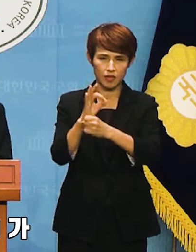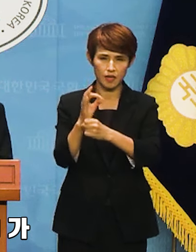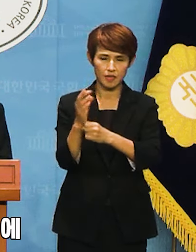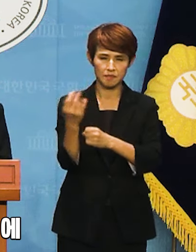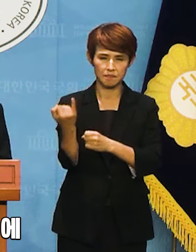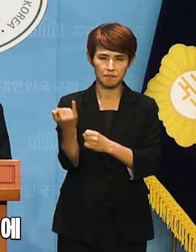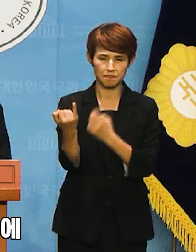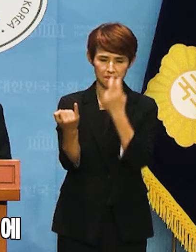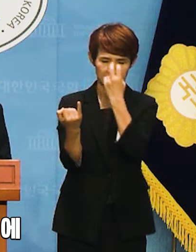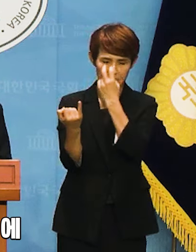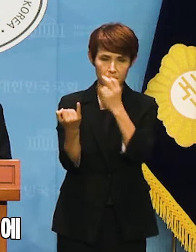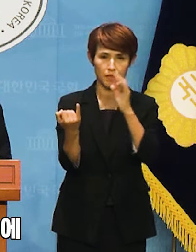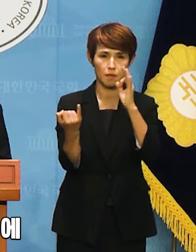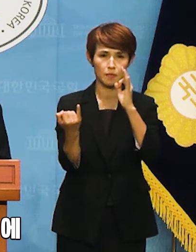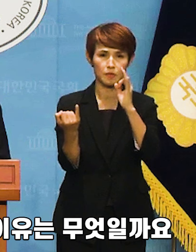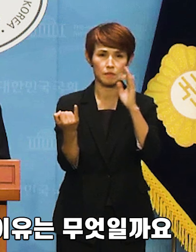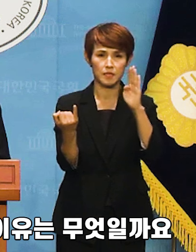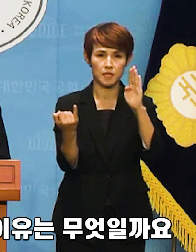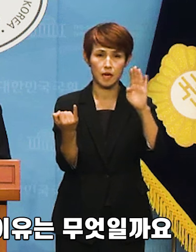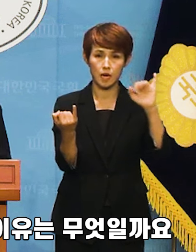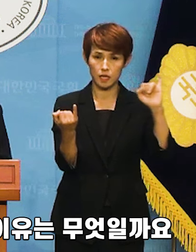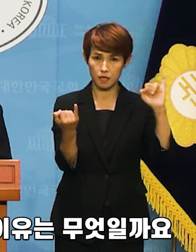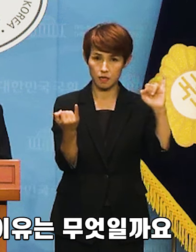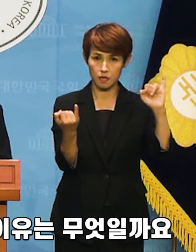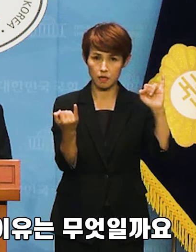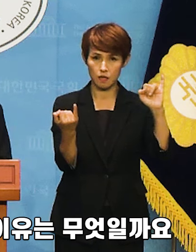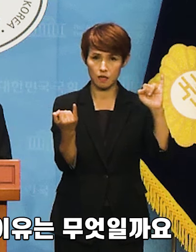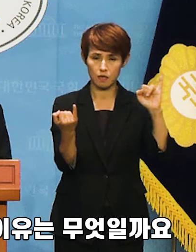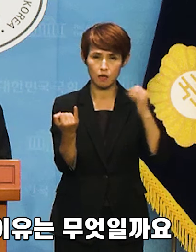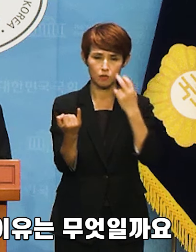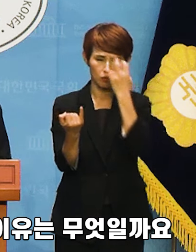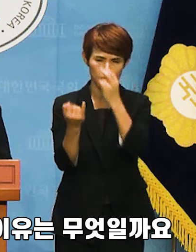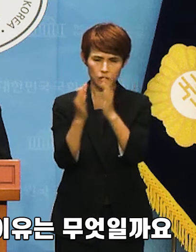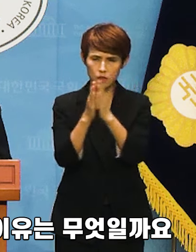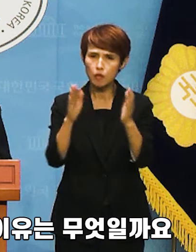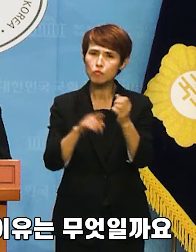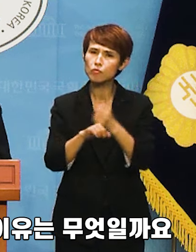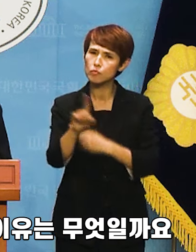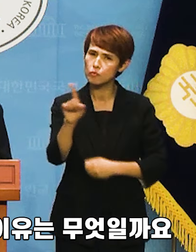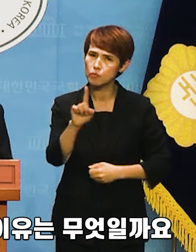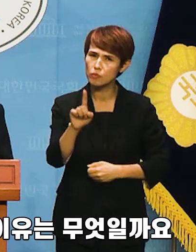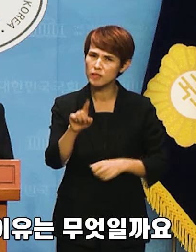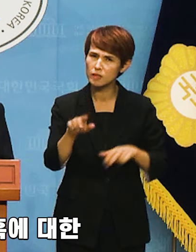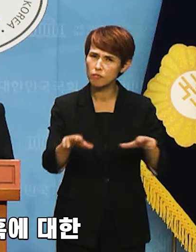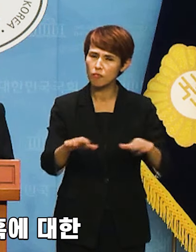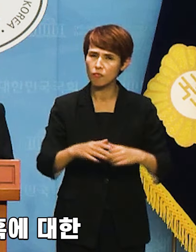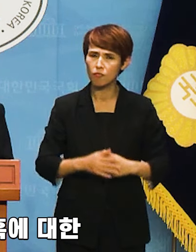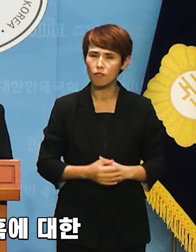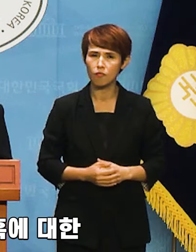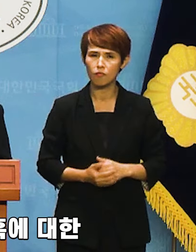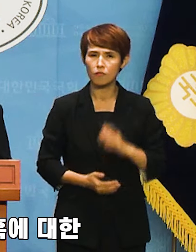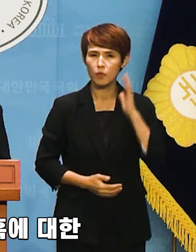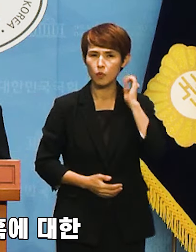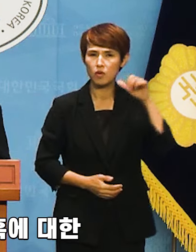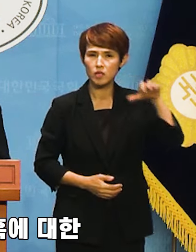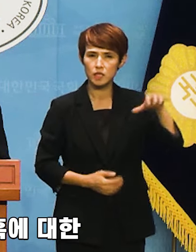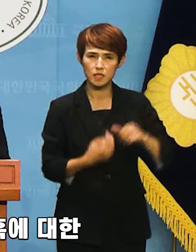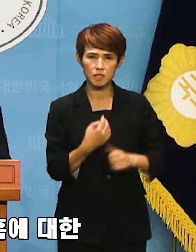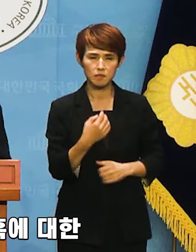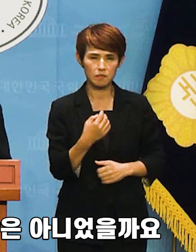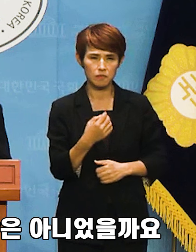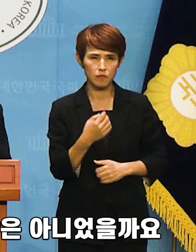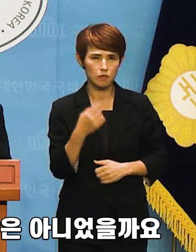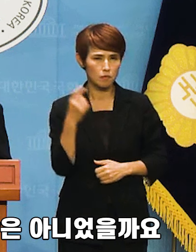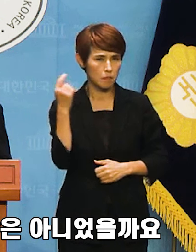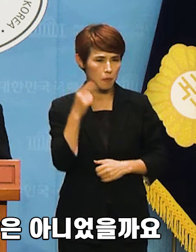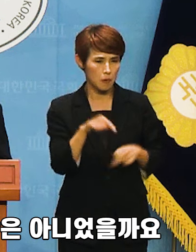하필 이 시점에 본격적으로 조사를 시작한 이유는 무엇일까요 대통령실 감청 의혹에